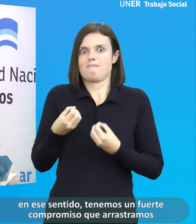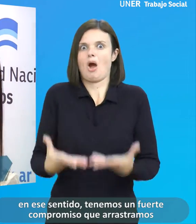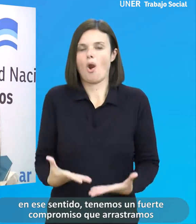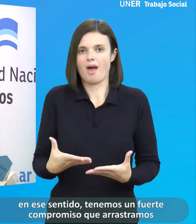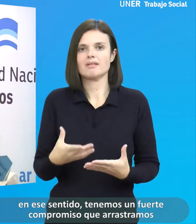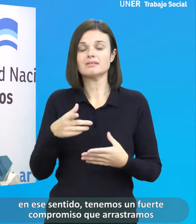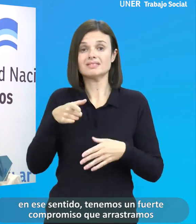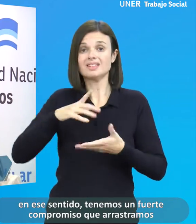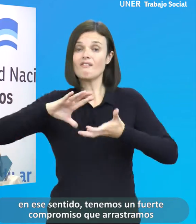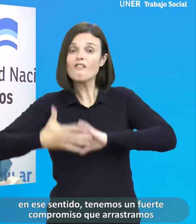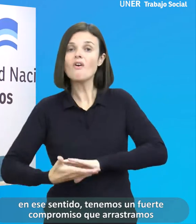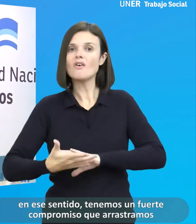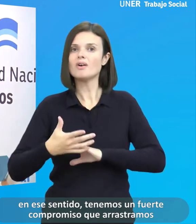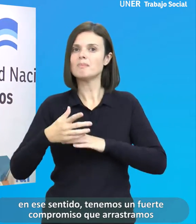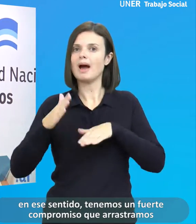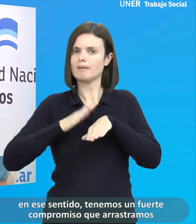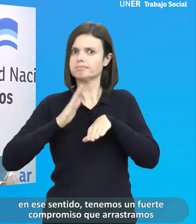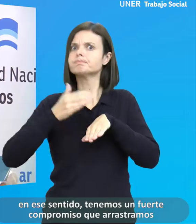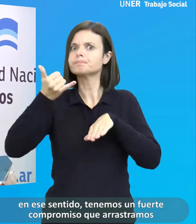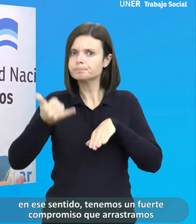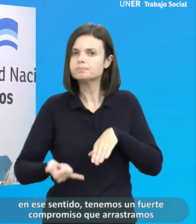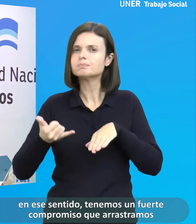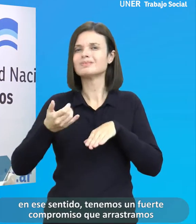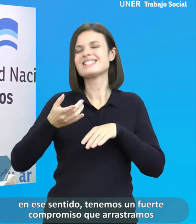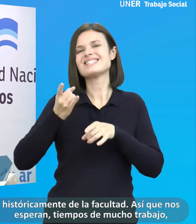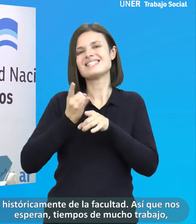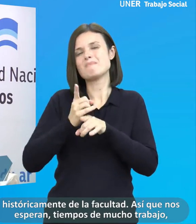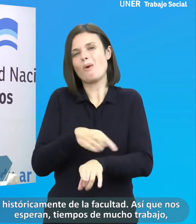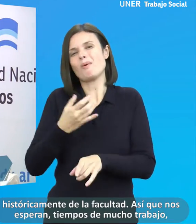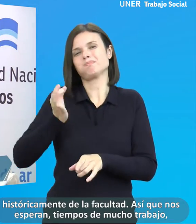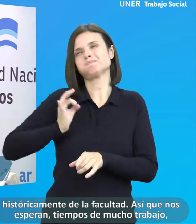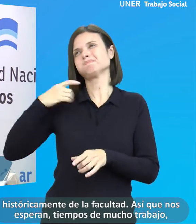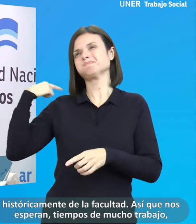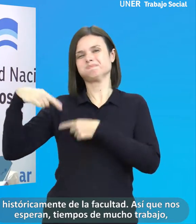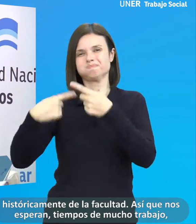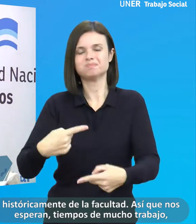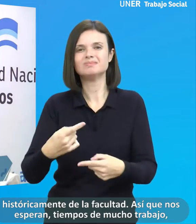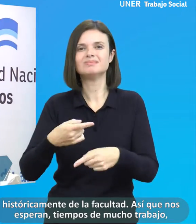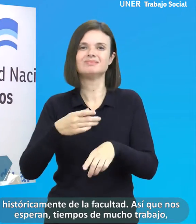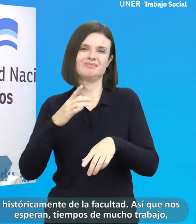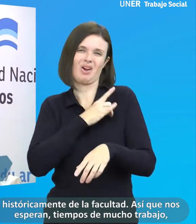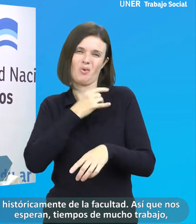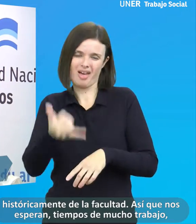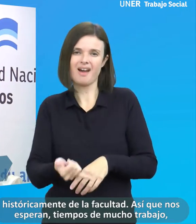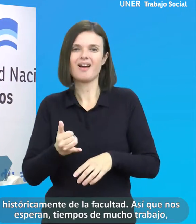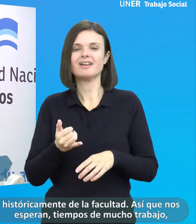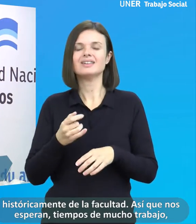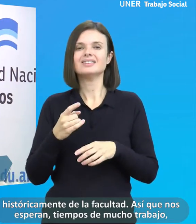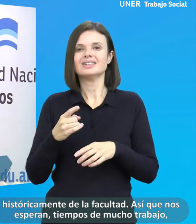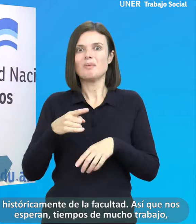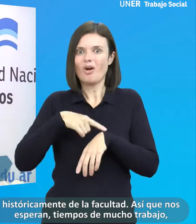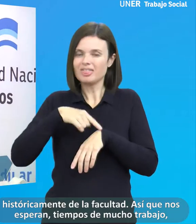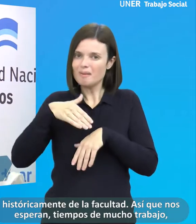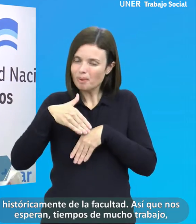bueno, en ese sentido tenemos un fuerte compromiso que arrastramos históricamente de la facultad. Así que nos esperan